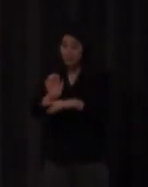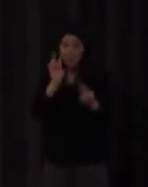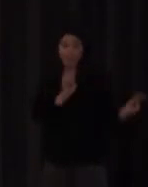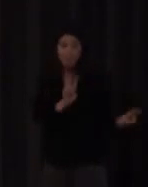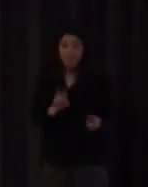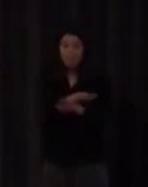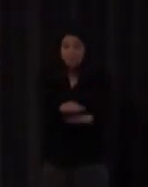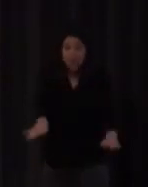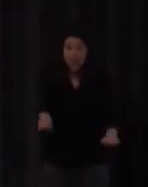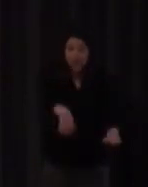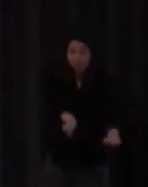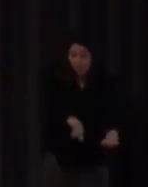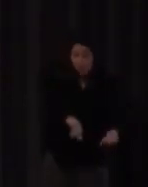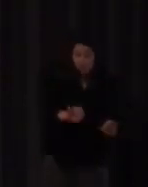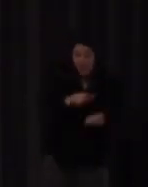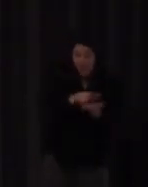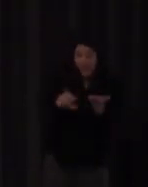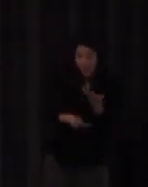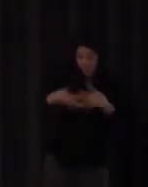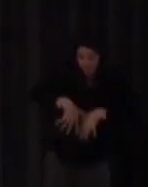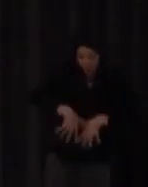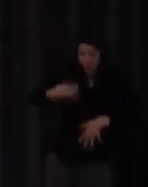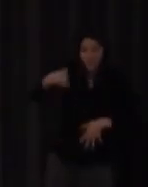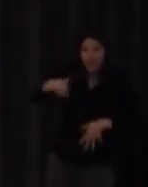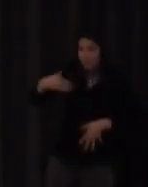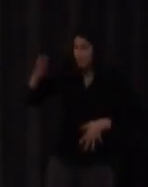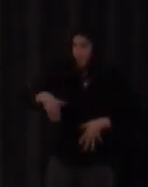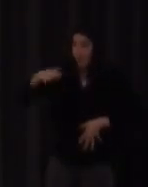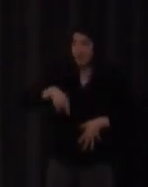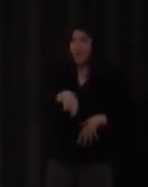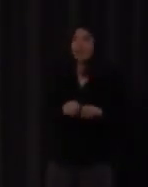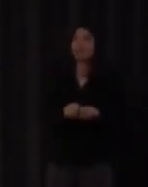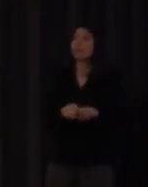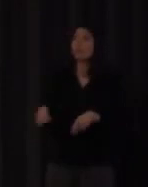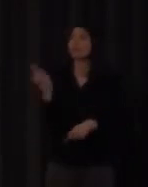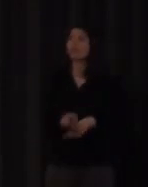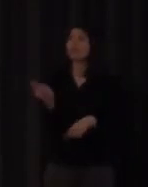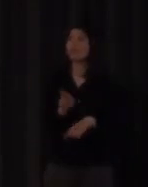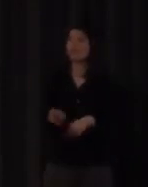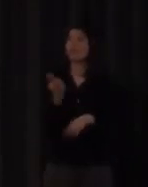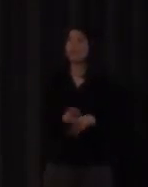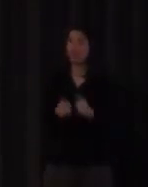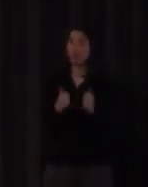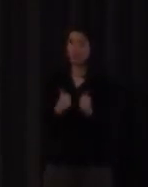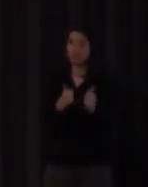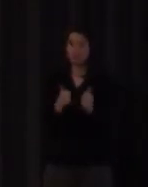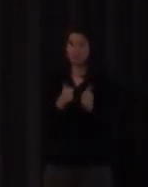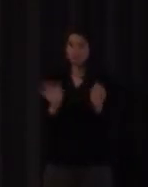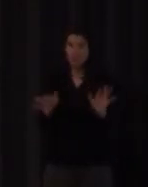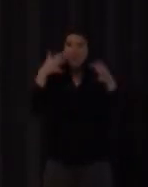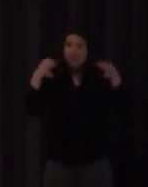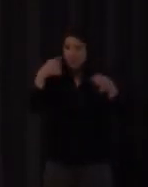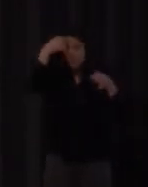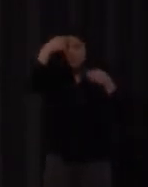no tienen un lenguaje específico han aprendido a replicar cosas de otras lenguas pero no tienen no procesan